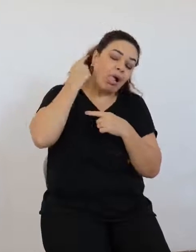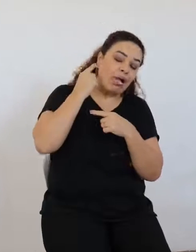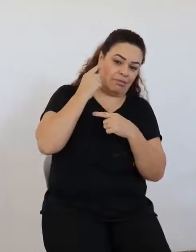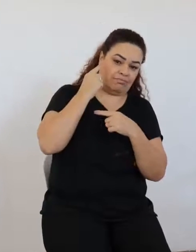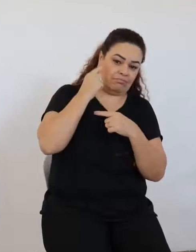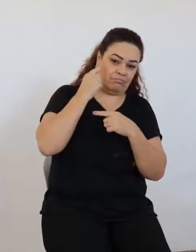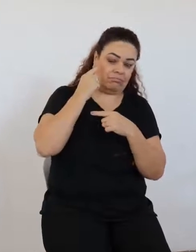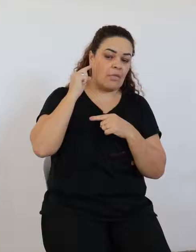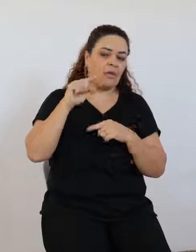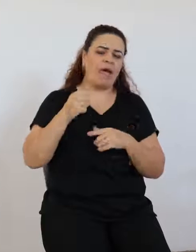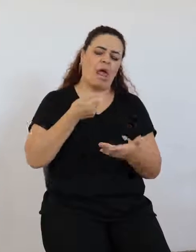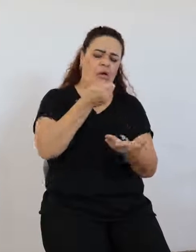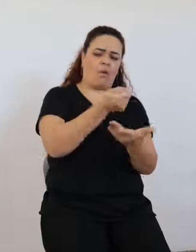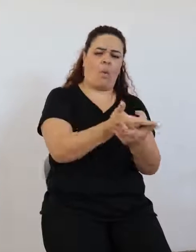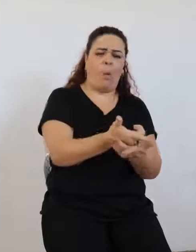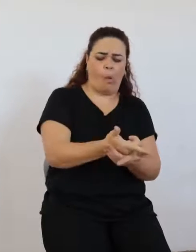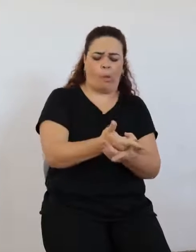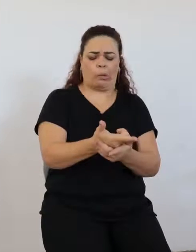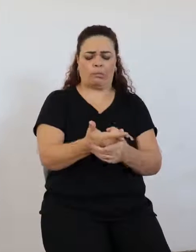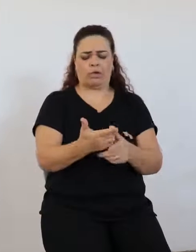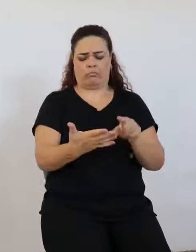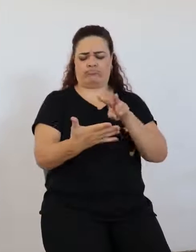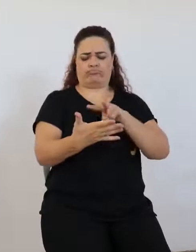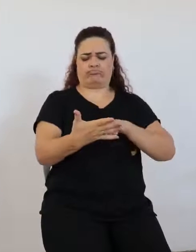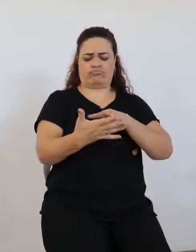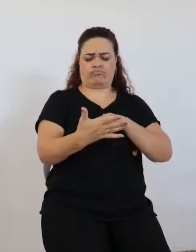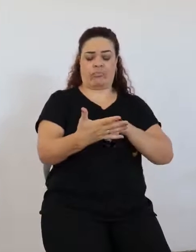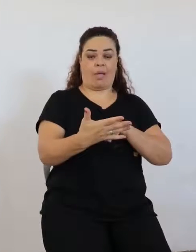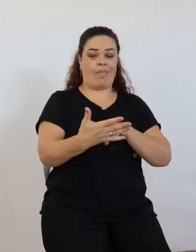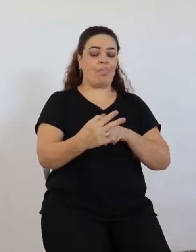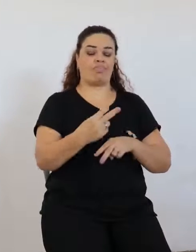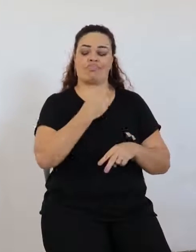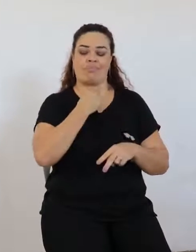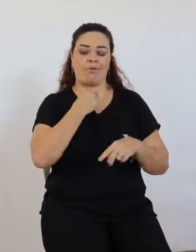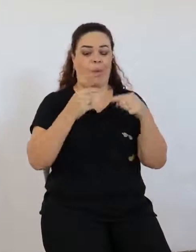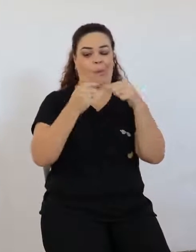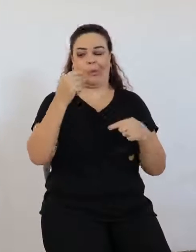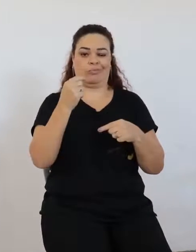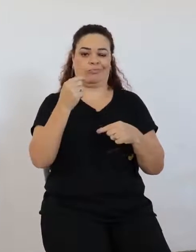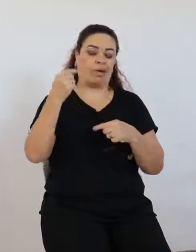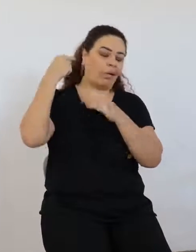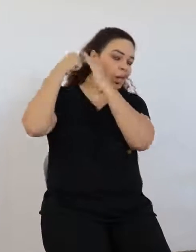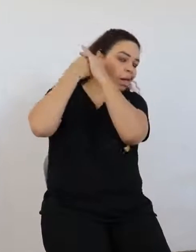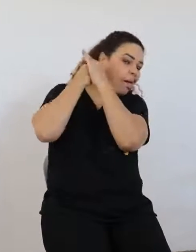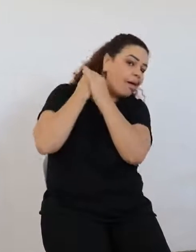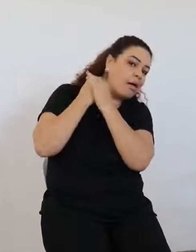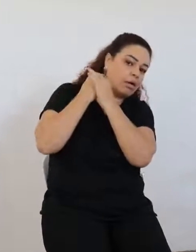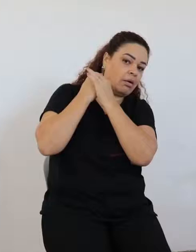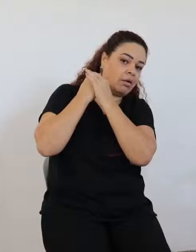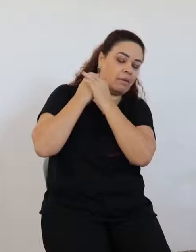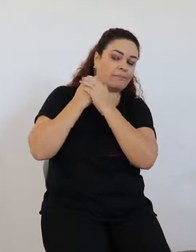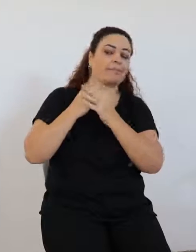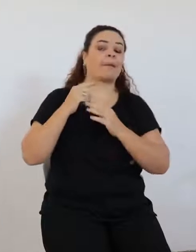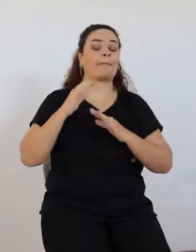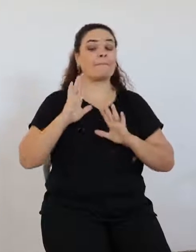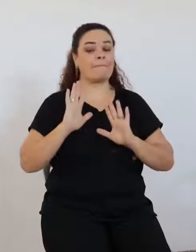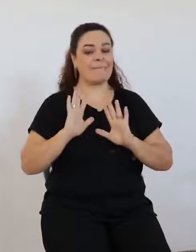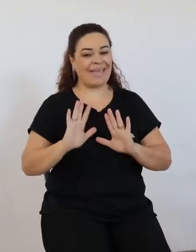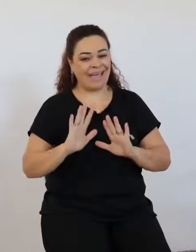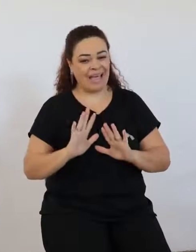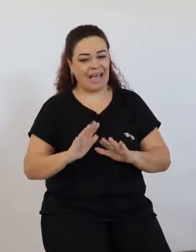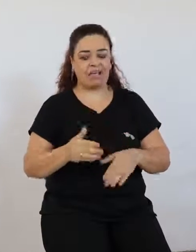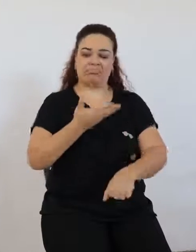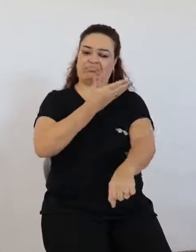caixinha do cotonete, está escrito, não deve ser introduzido no ouvido. Mas o que as pessoas fazem, né? Elas colocam e